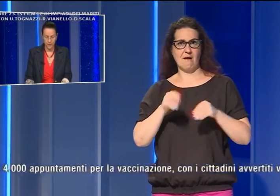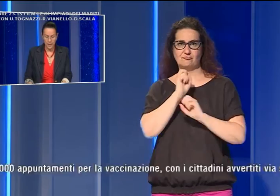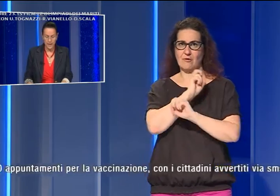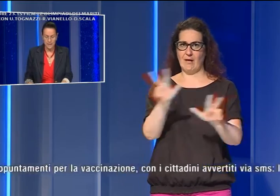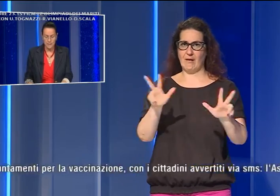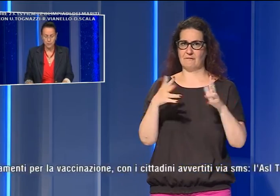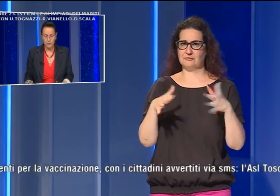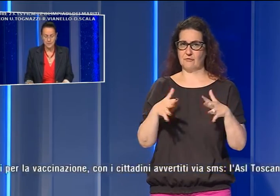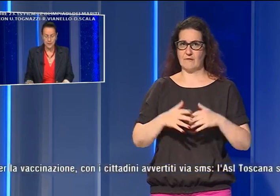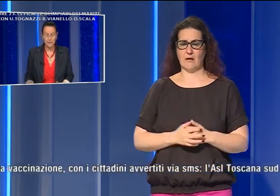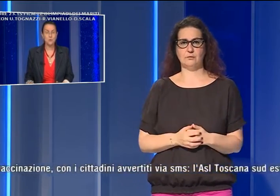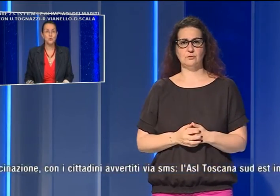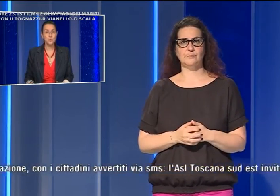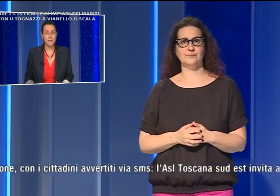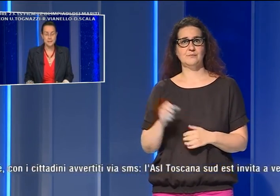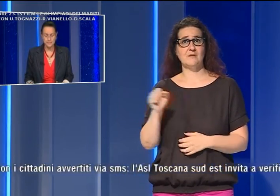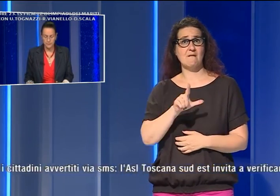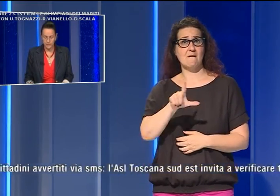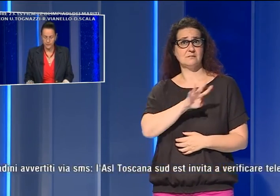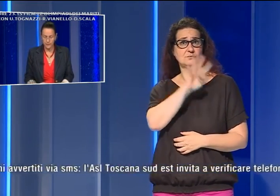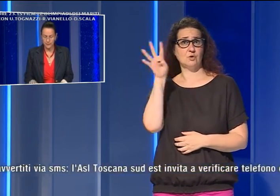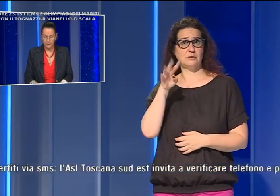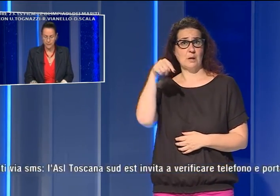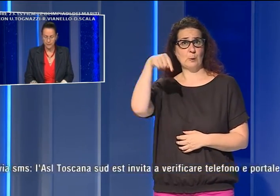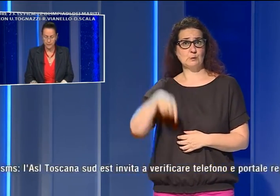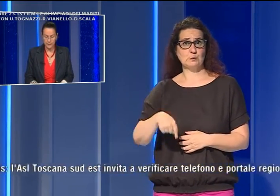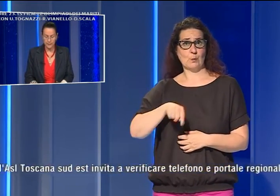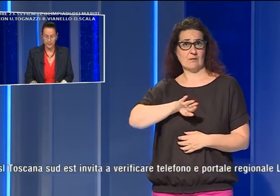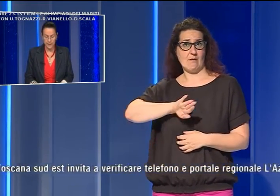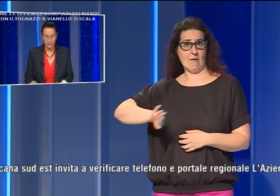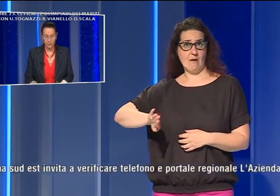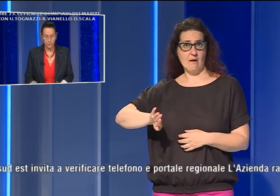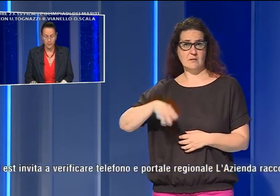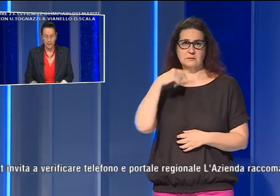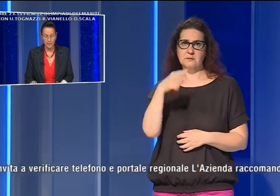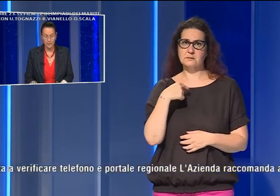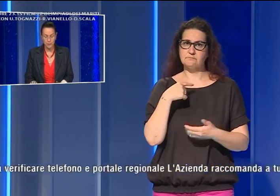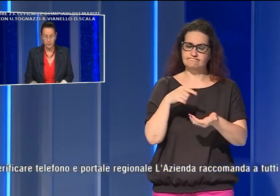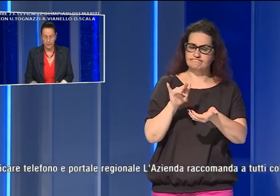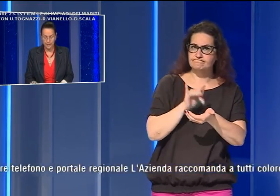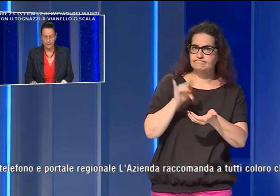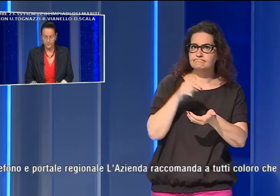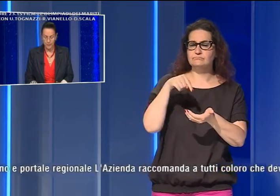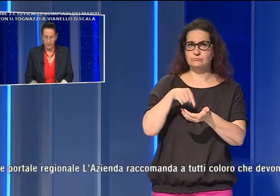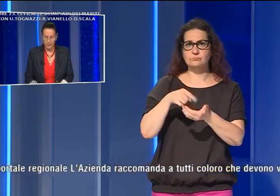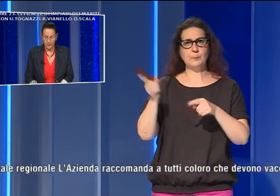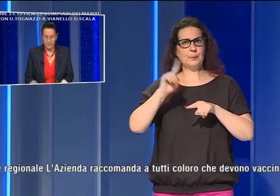L'AS Toscana Sud-Est invita a verificare telefono e portale regionale. L